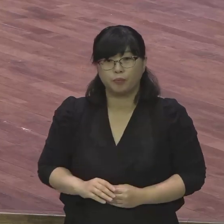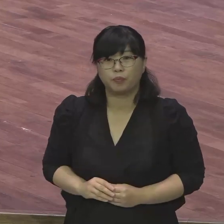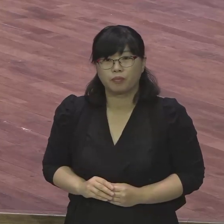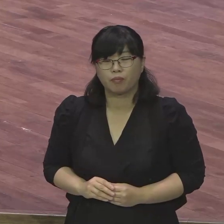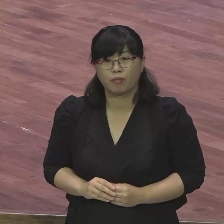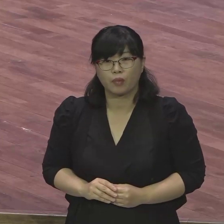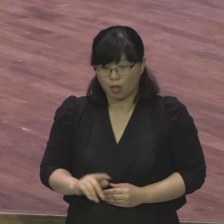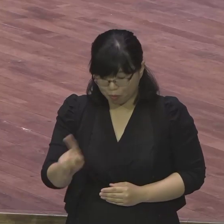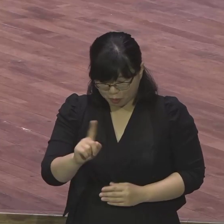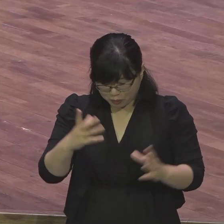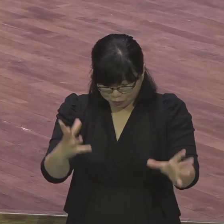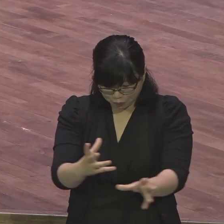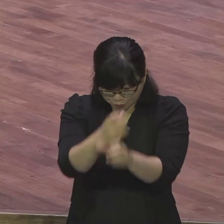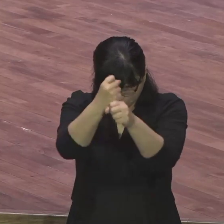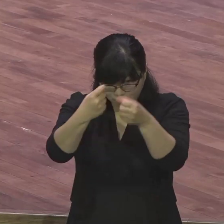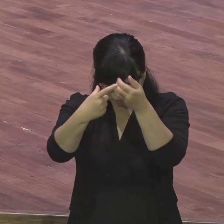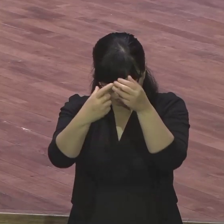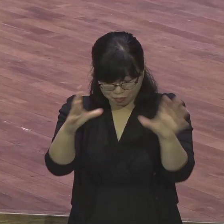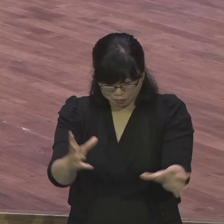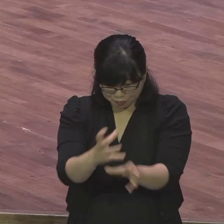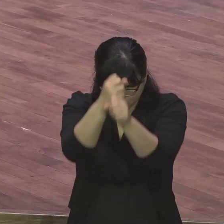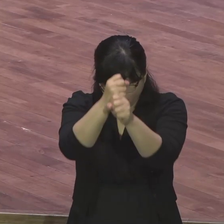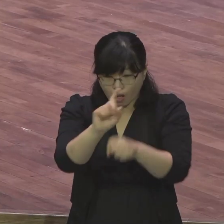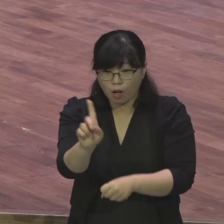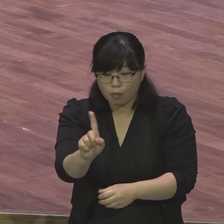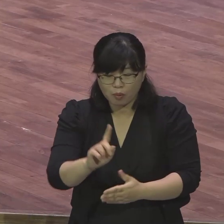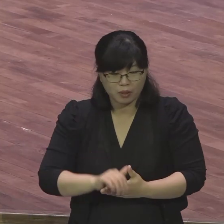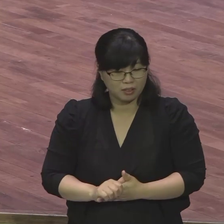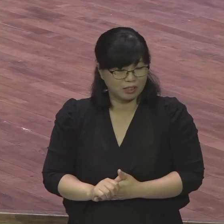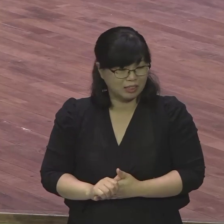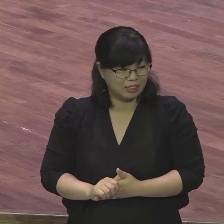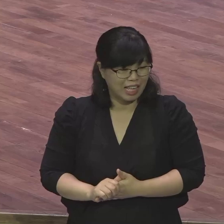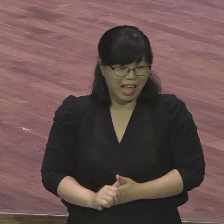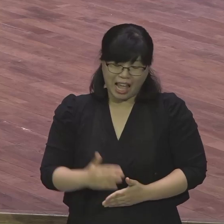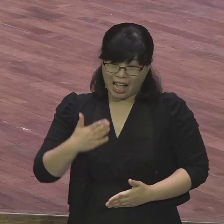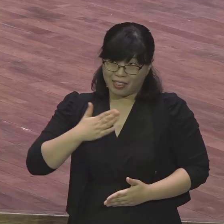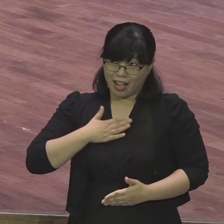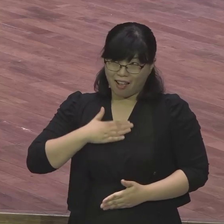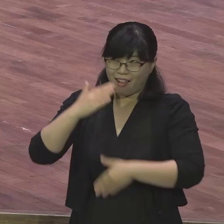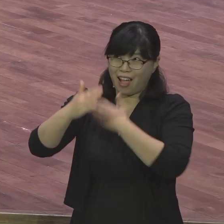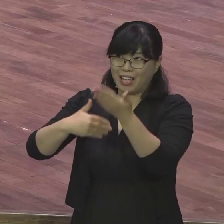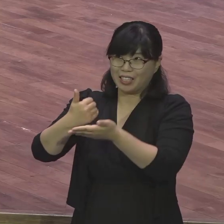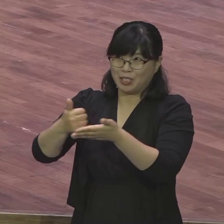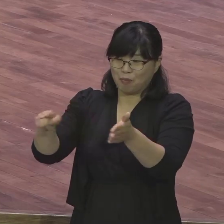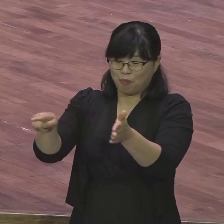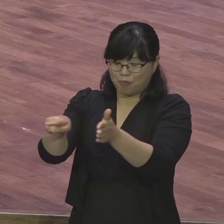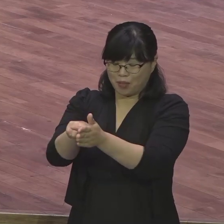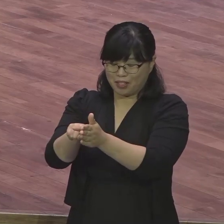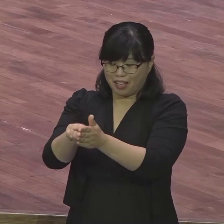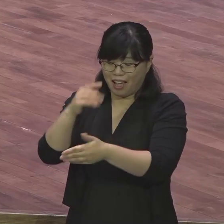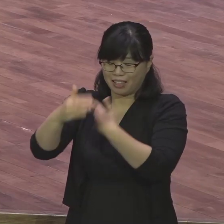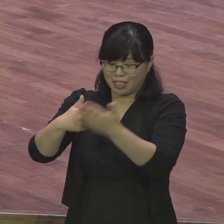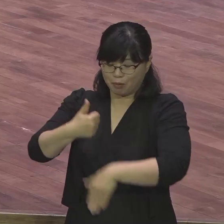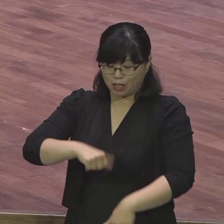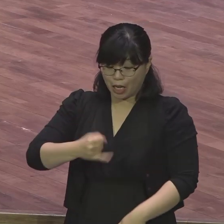자제가 어떻게 영생의 축복 속으로 들어가야 하는지를 잘 보여주고 있는 말씀과 동시에